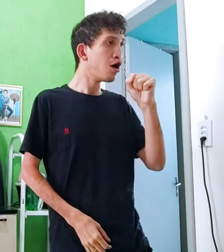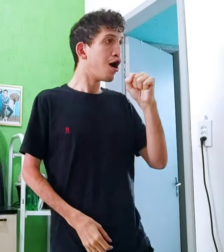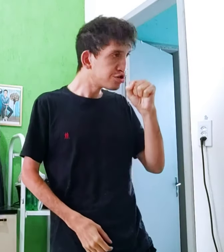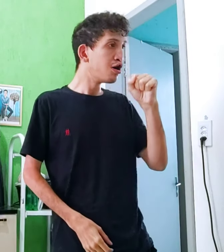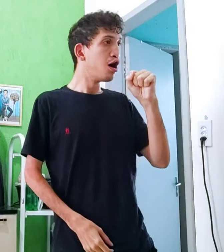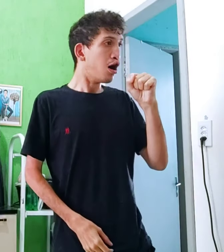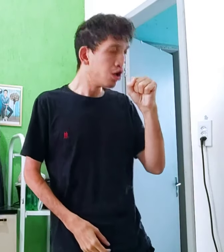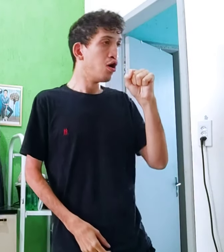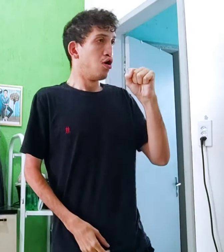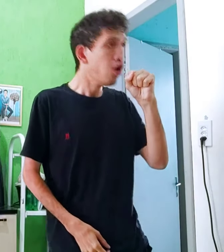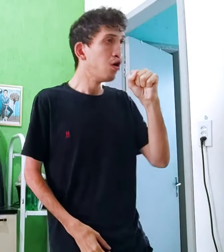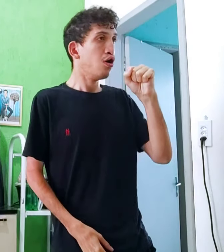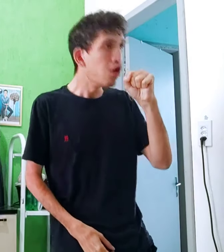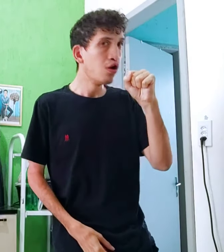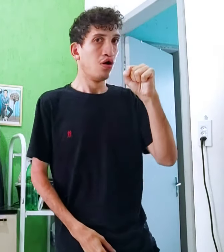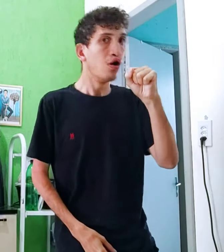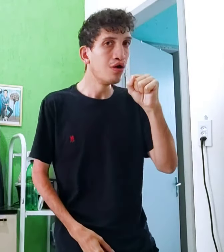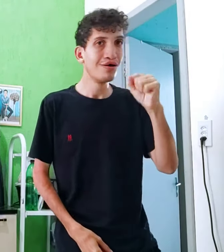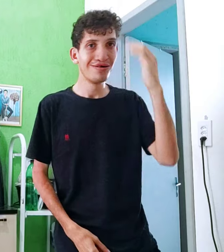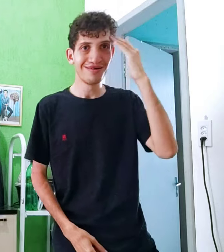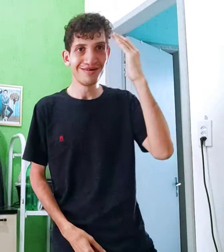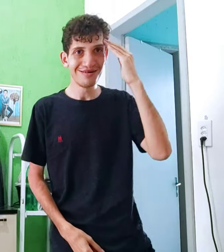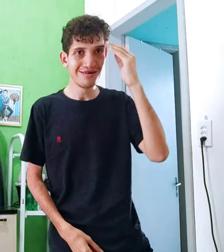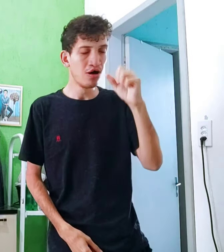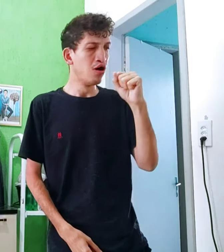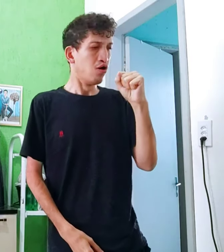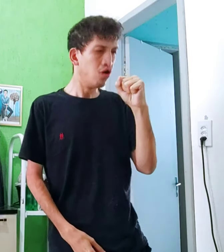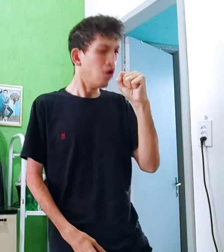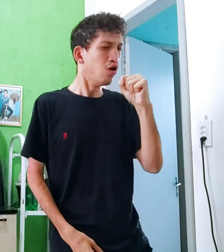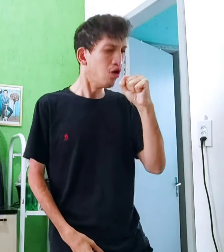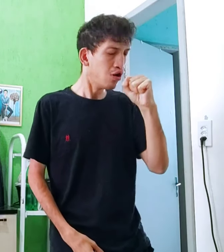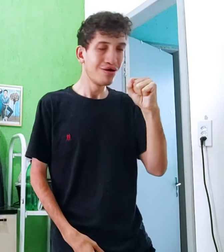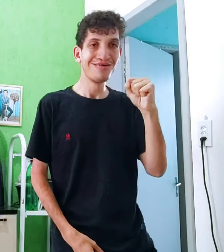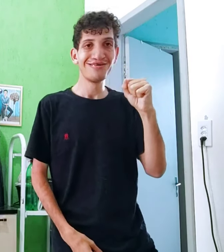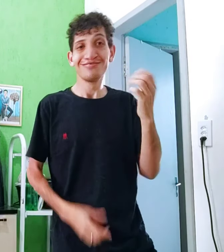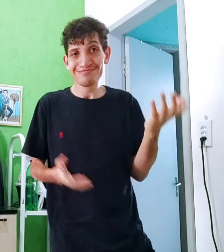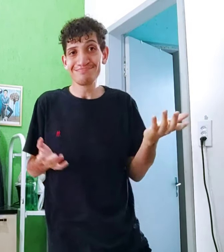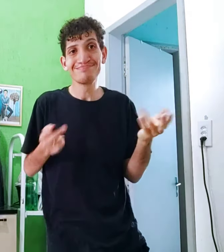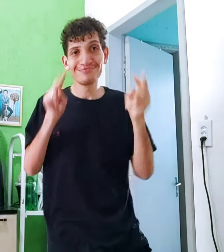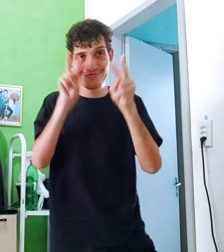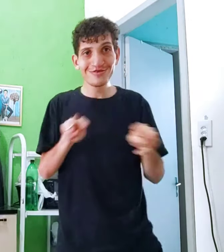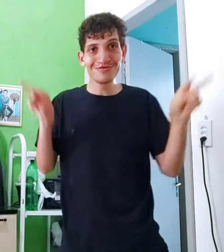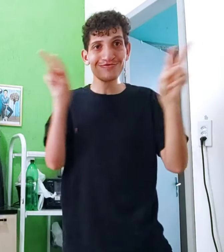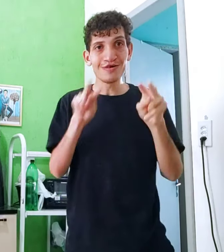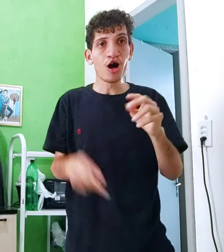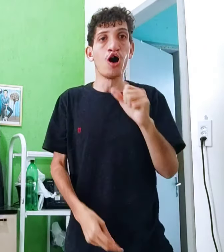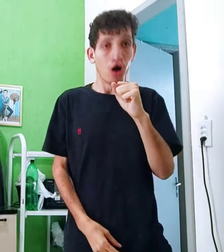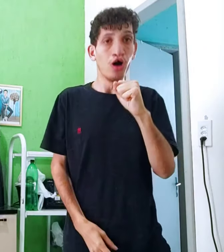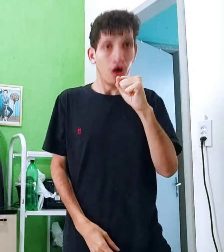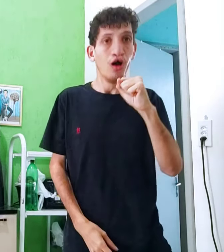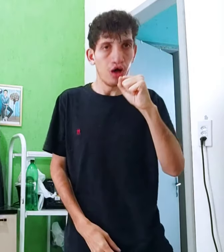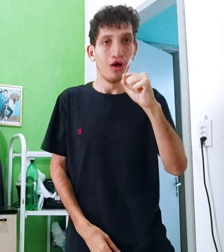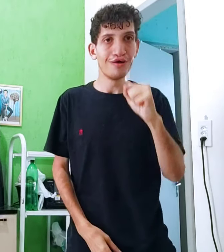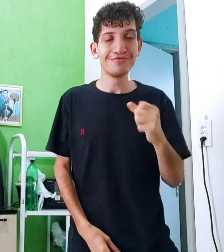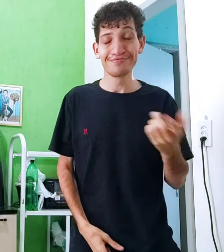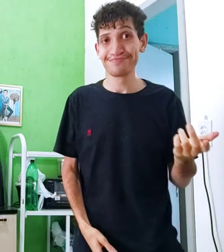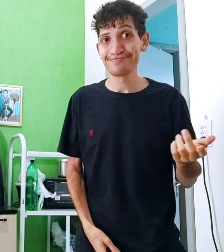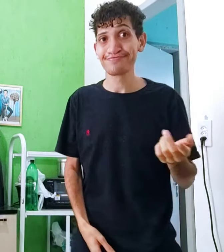Então, assim ó. Entendeu? Visual, Tóssil,